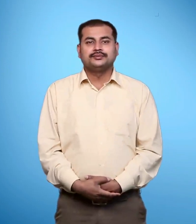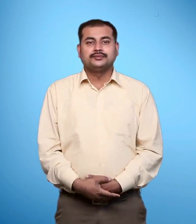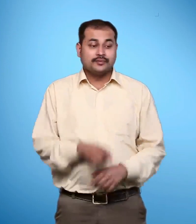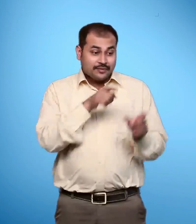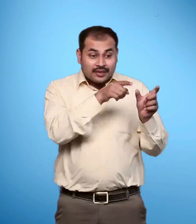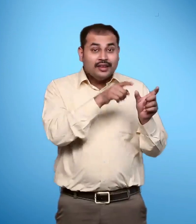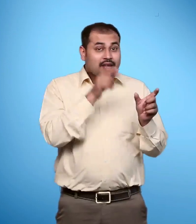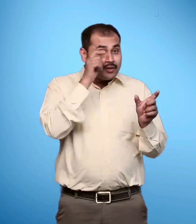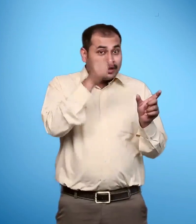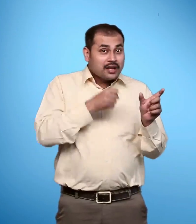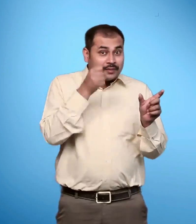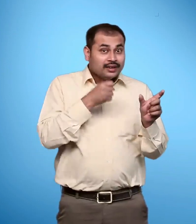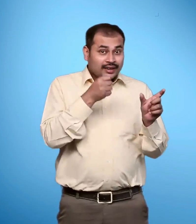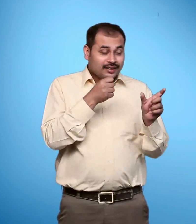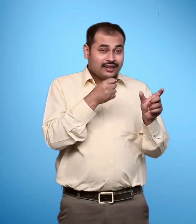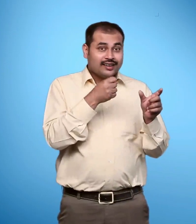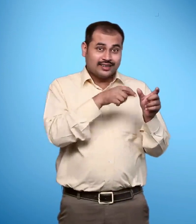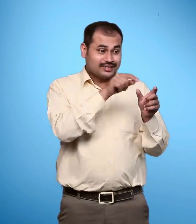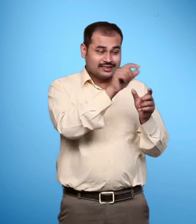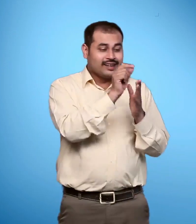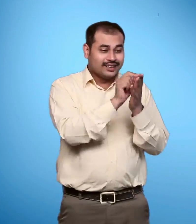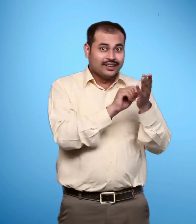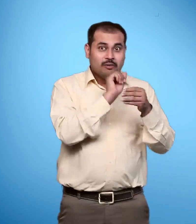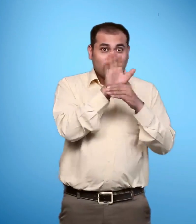गांधी जी को भीजे गए पत्र में पते की जगहां पर लिखा है